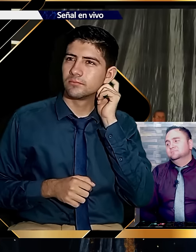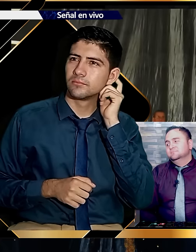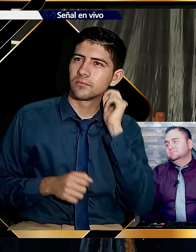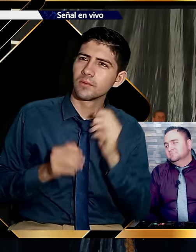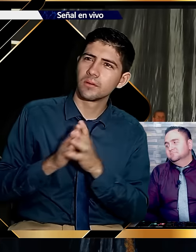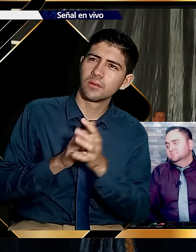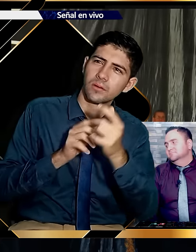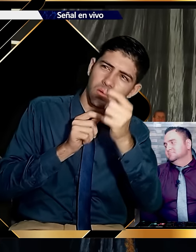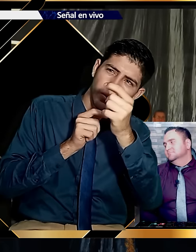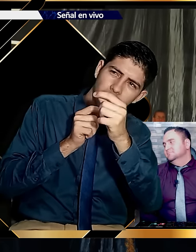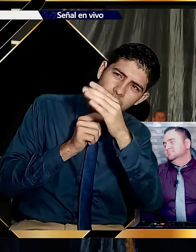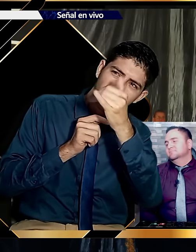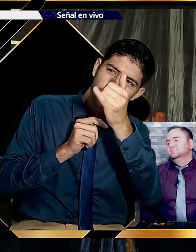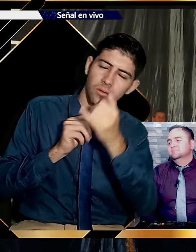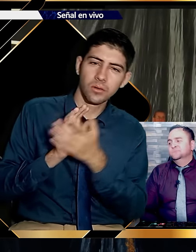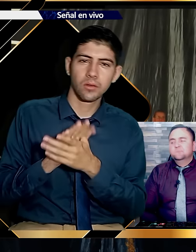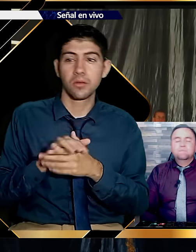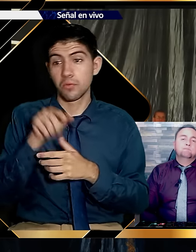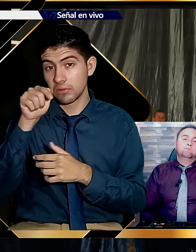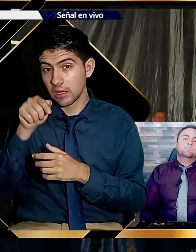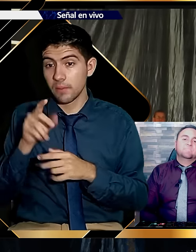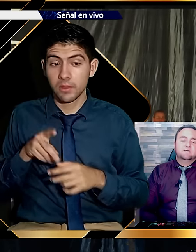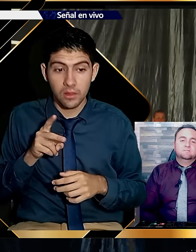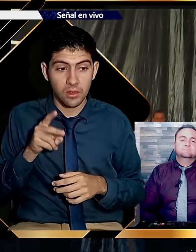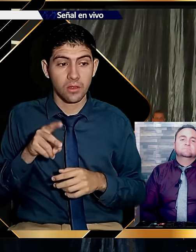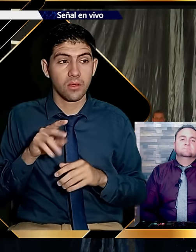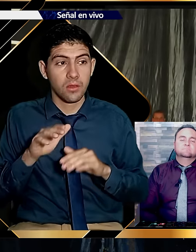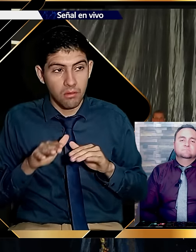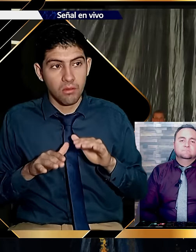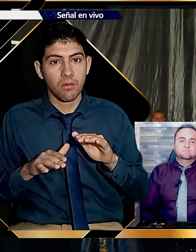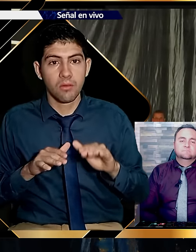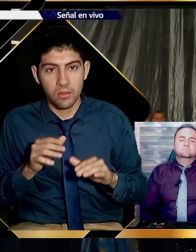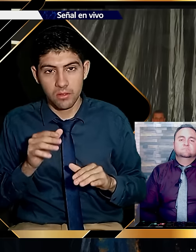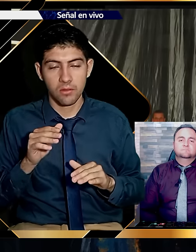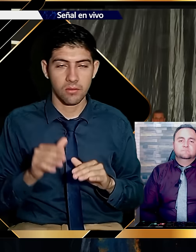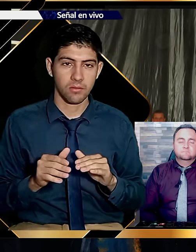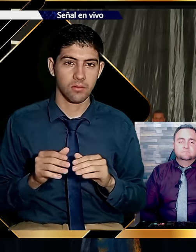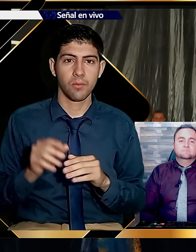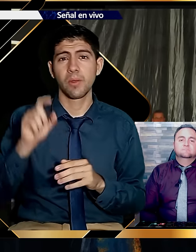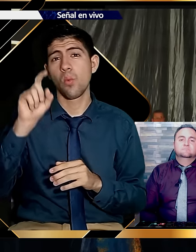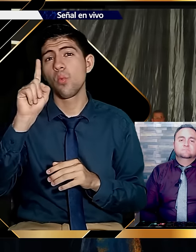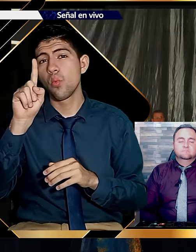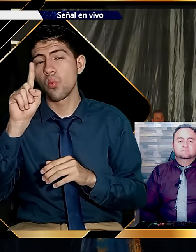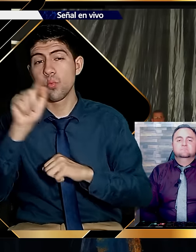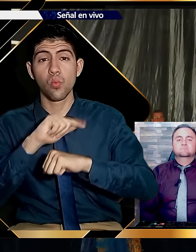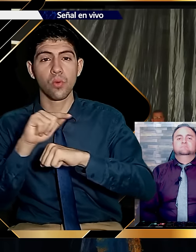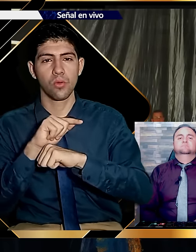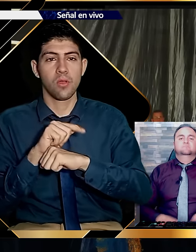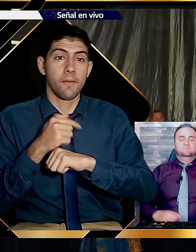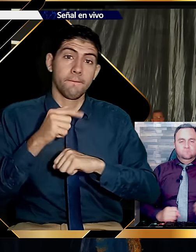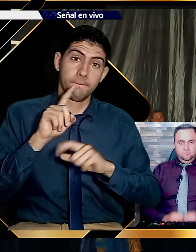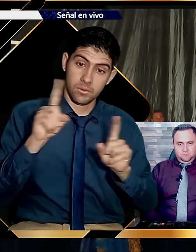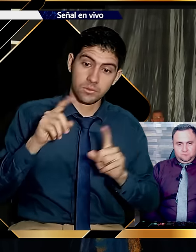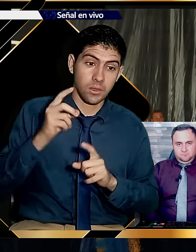Y entonces le dije, ¿y de aquí a allá cuánto? Dijo, al paso de ustedes por lo menos una hora. Pero yo veía eso como ver aquí